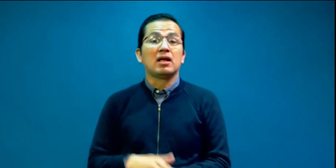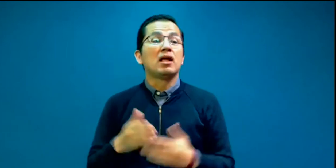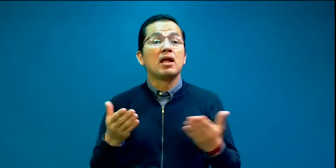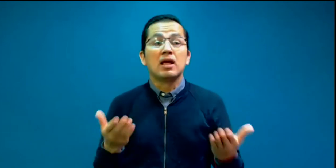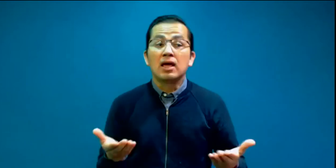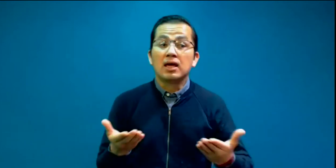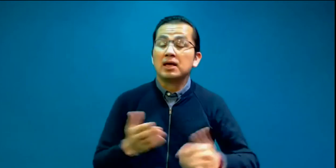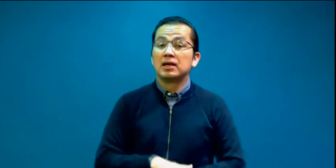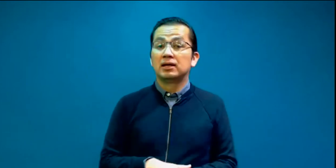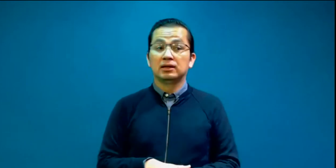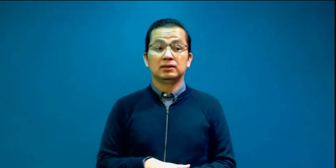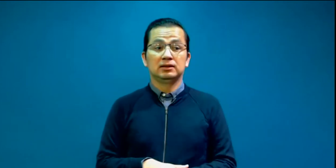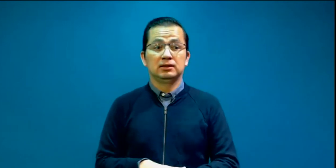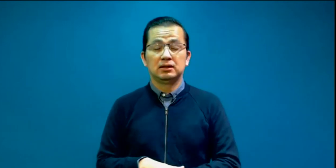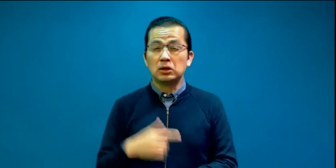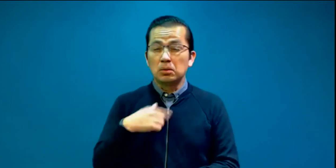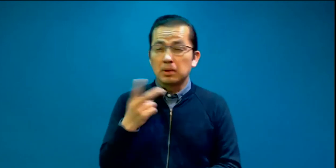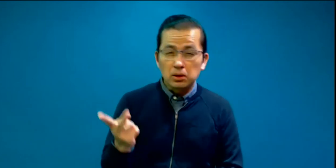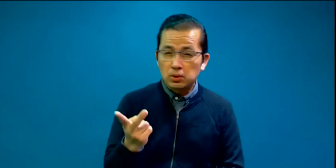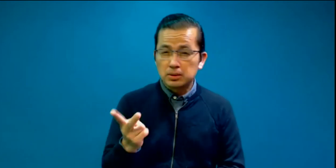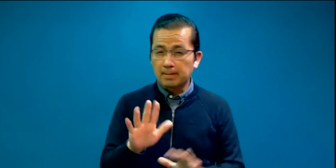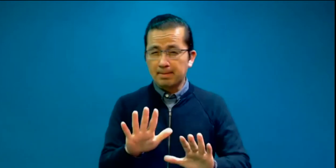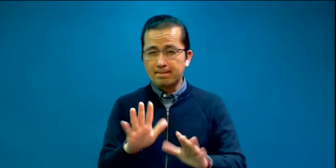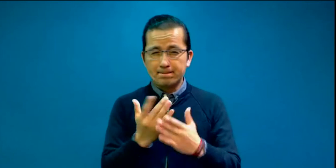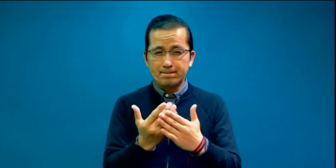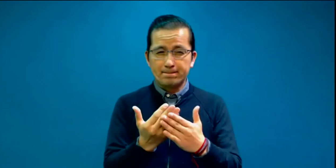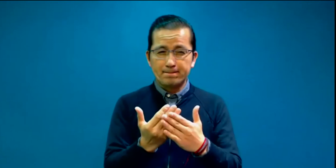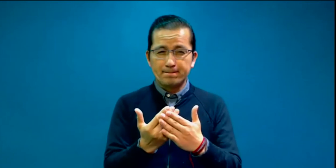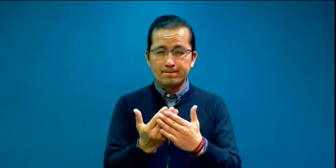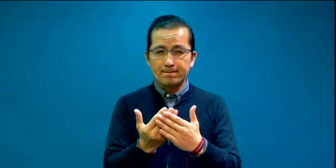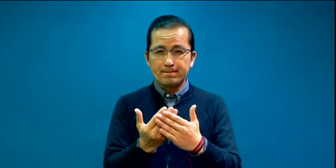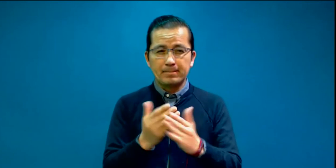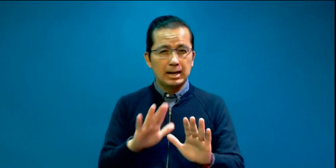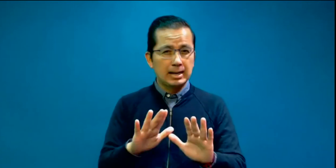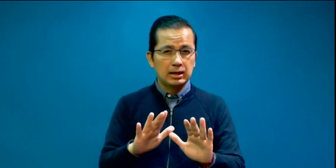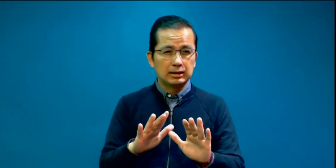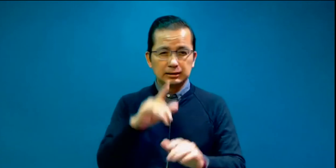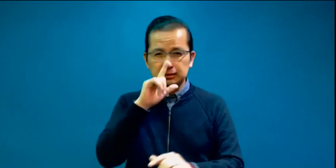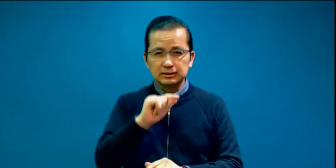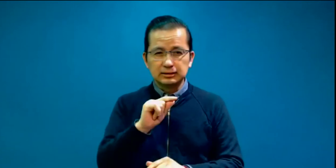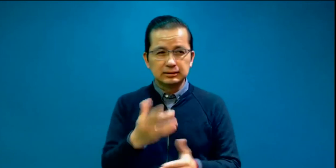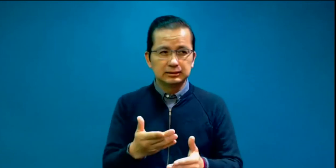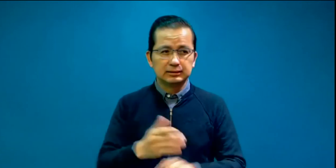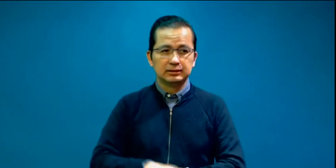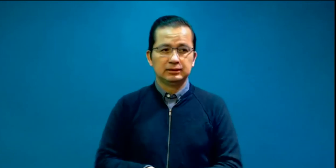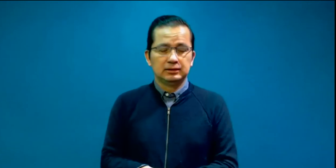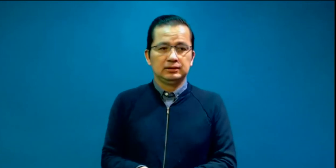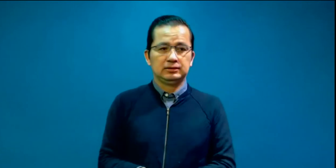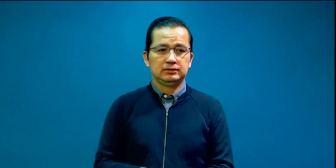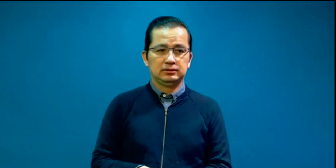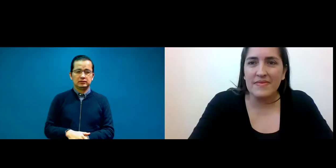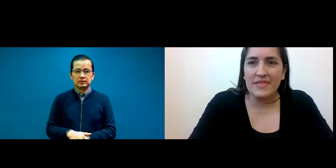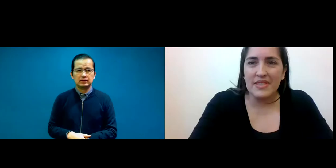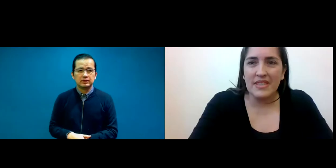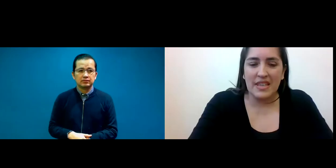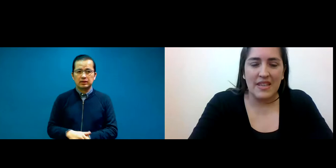este... Ay, ay, ay, espérame. Es que estoy haciendo algo que no debía haberse hecho. Es añadir destacado.